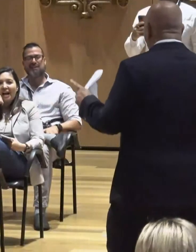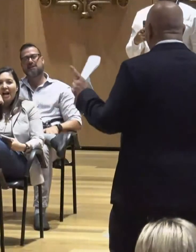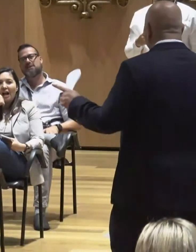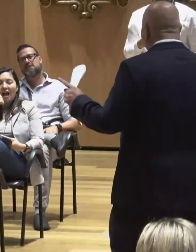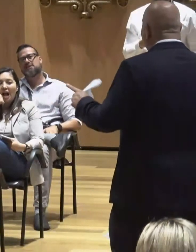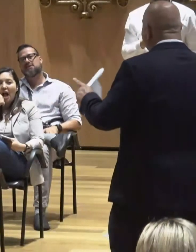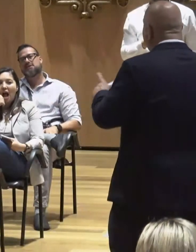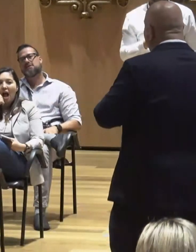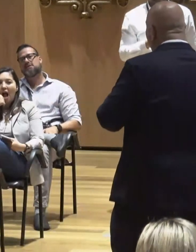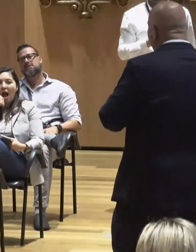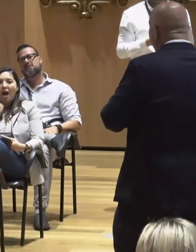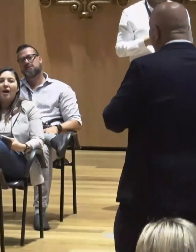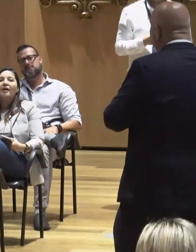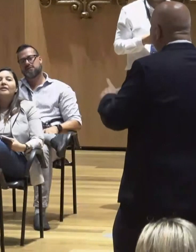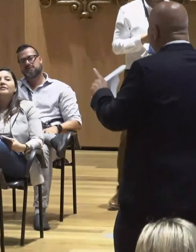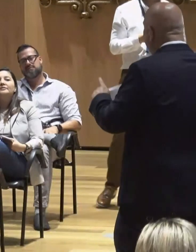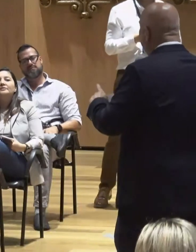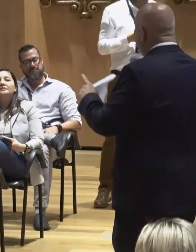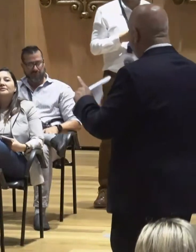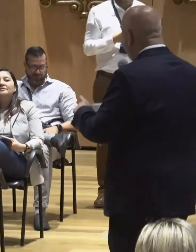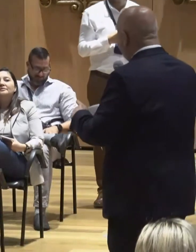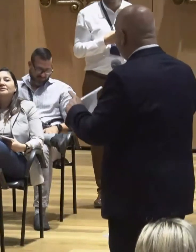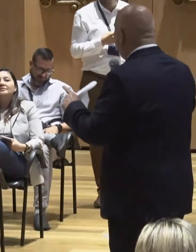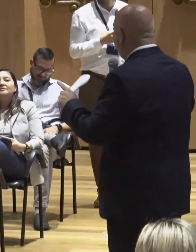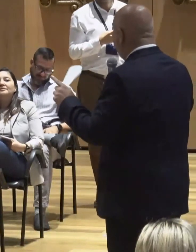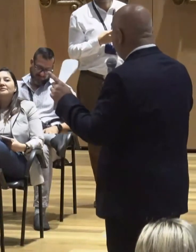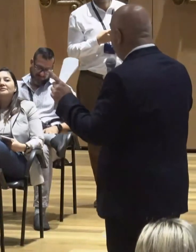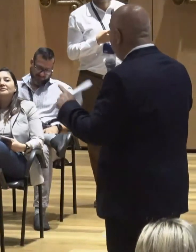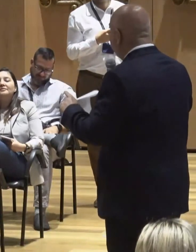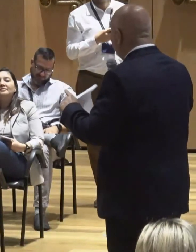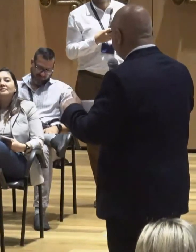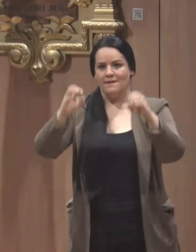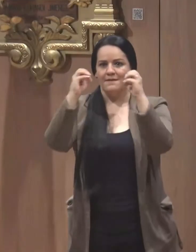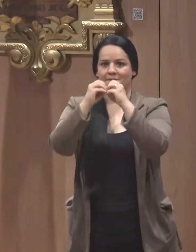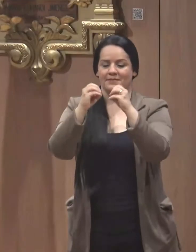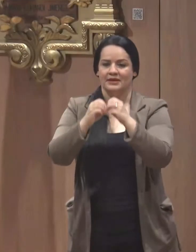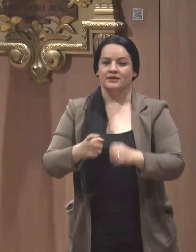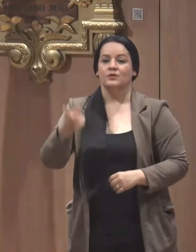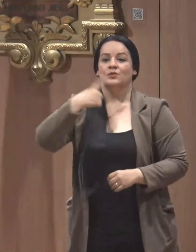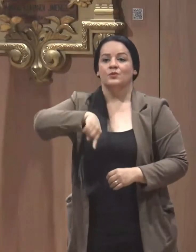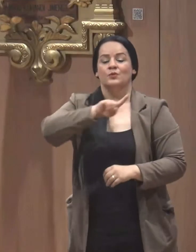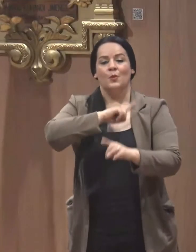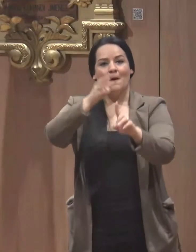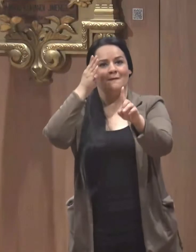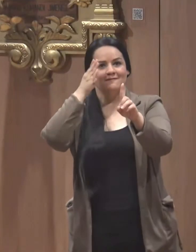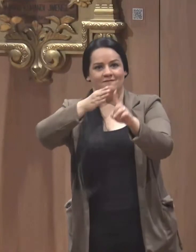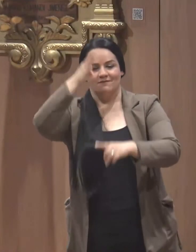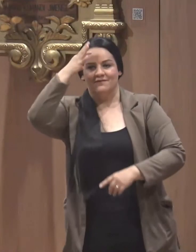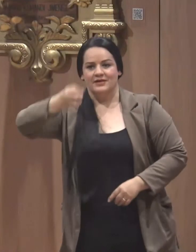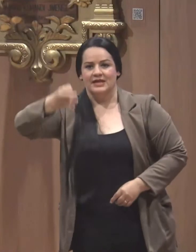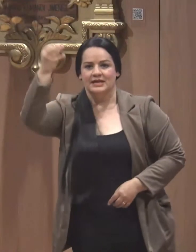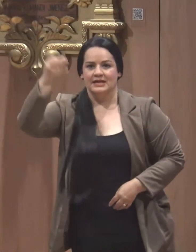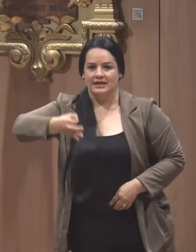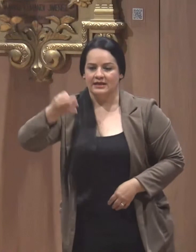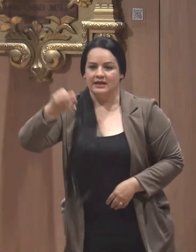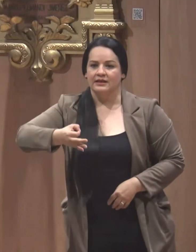destacó la importancia de la educación como arma de fortalecimiento de la democracia. Somos fieles creyentes,